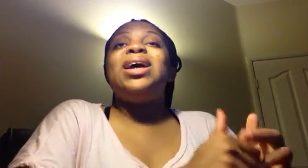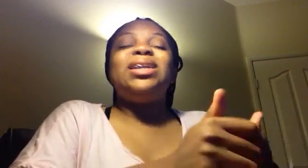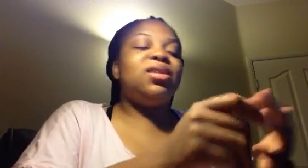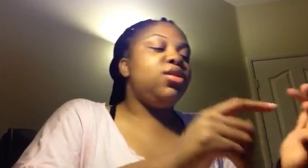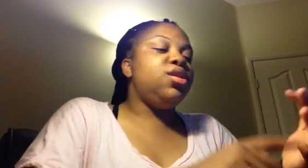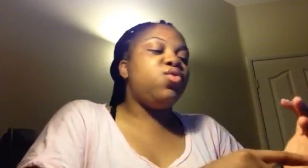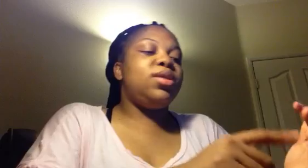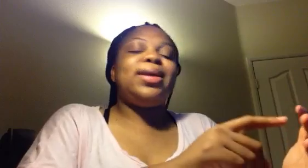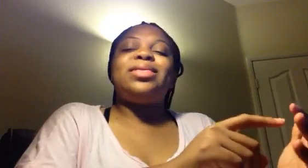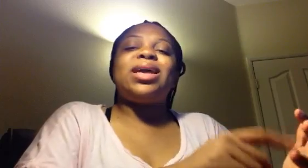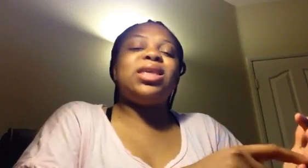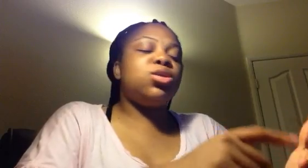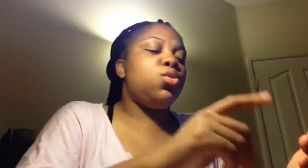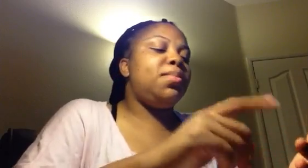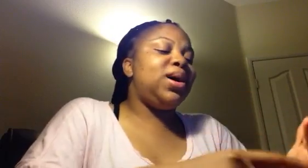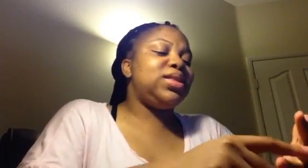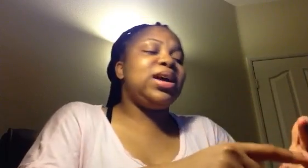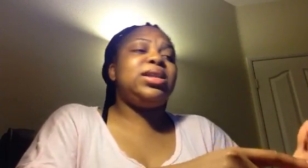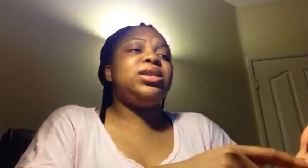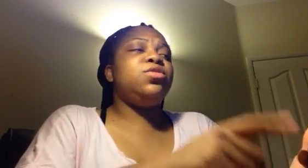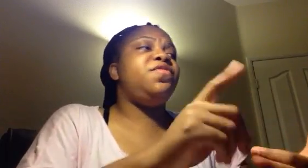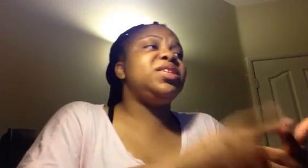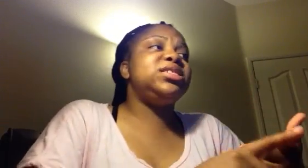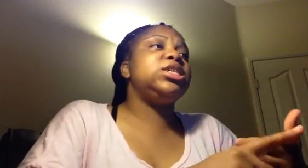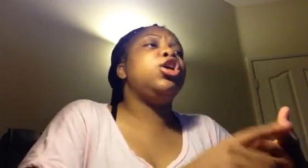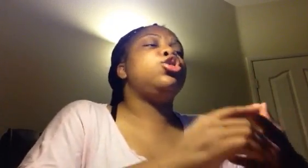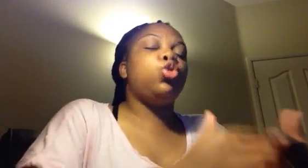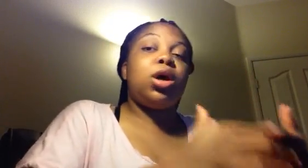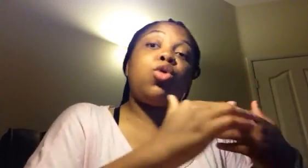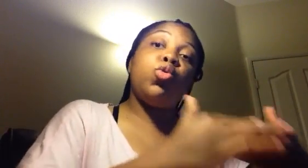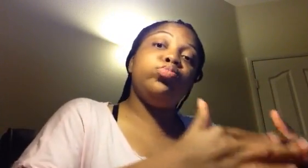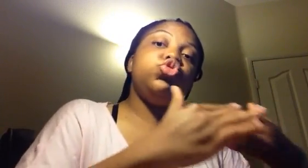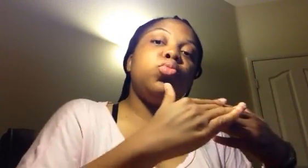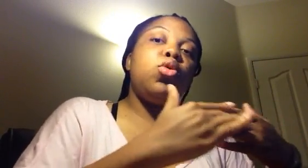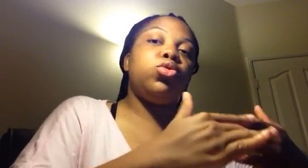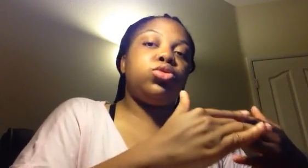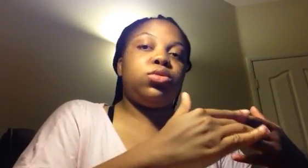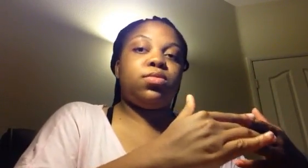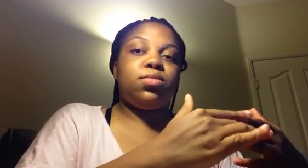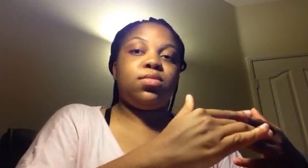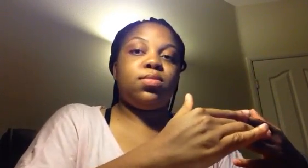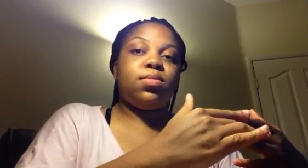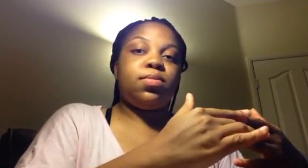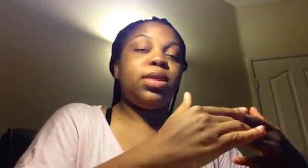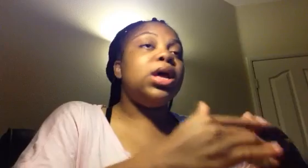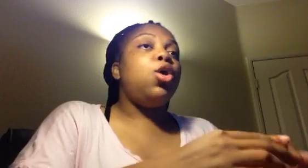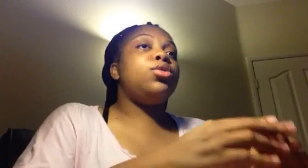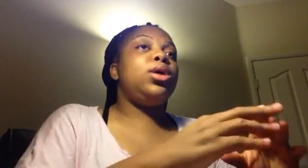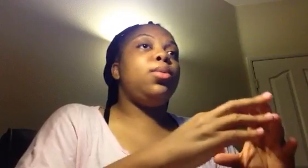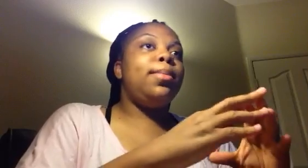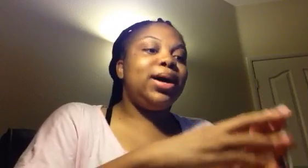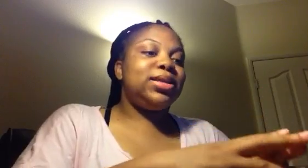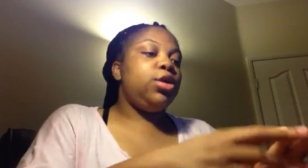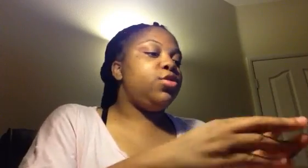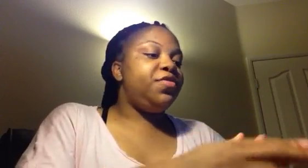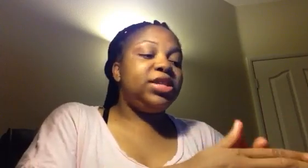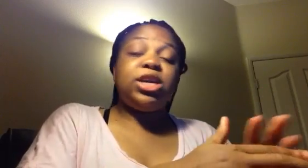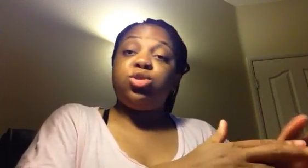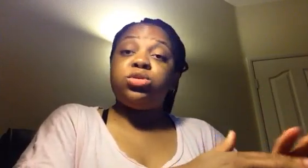ni le niveau, ni la technique, ni le mental, ni le physique de la coupe du monde. On a le mental, le physique et tout